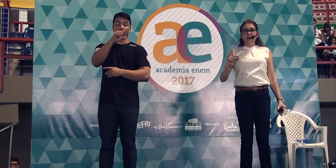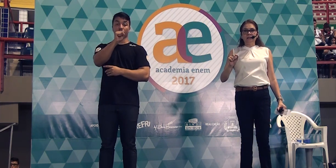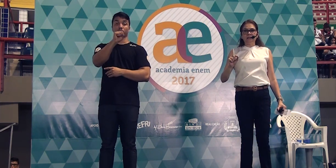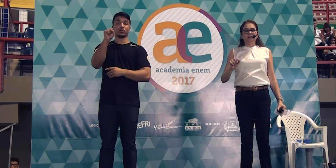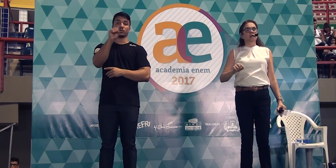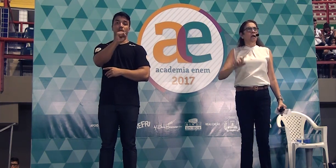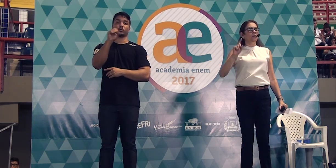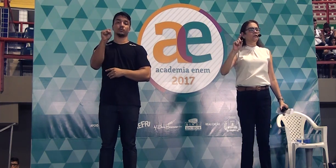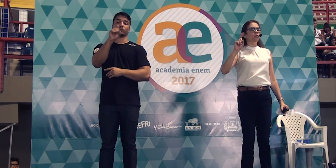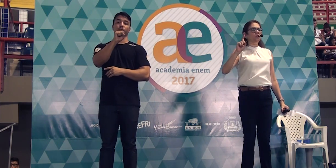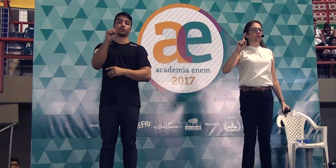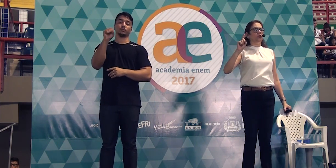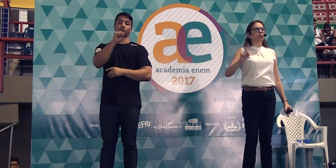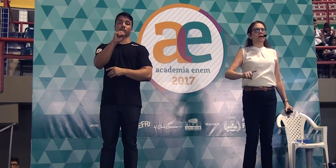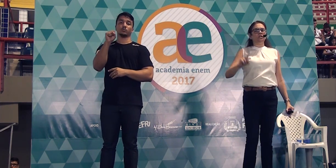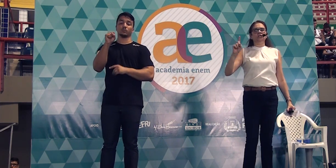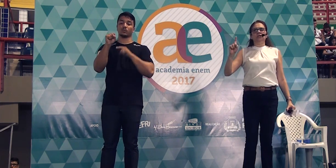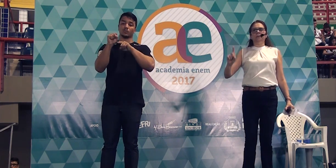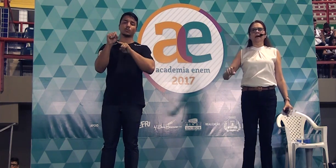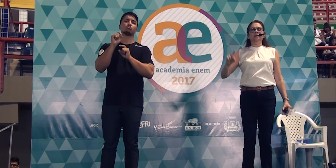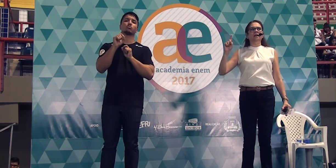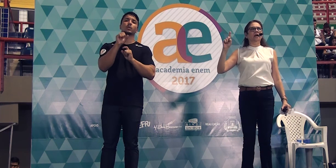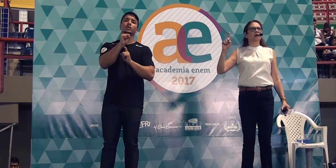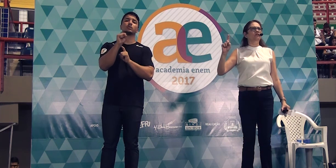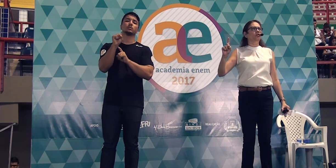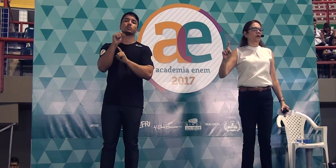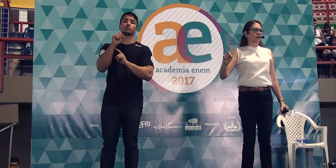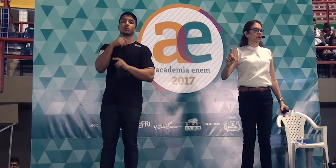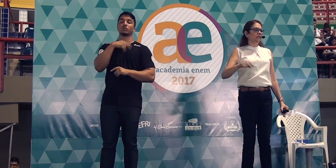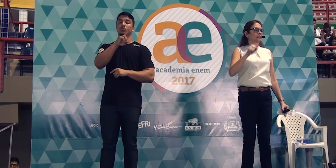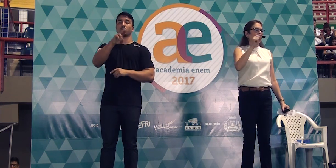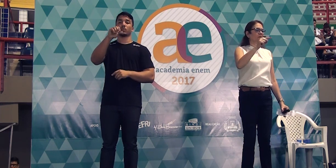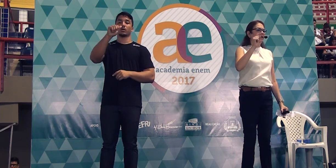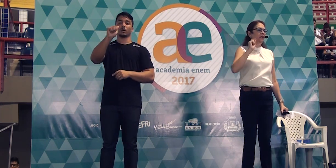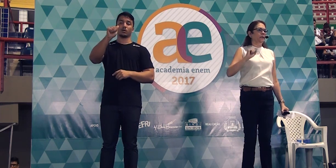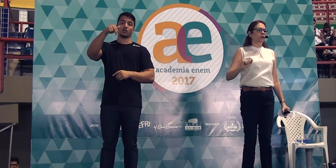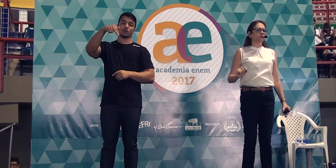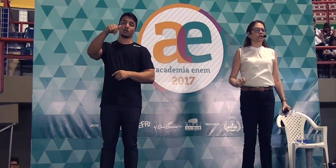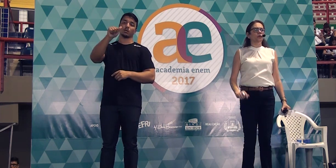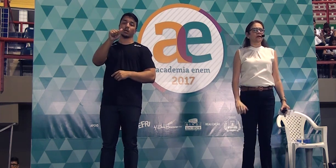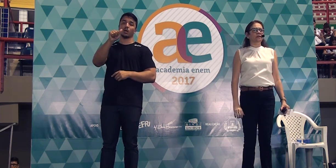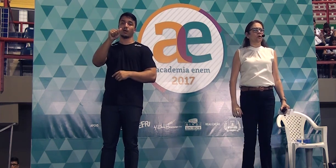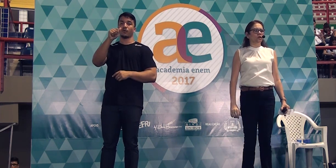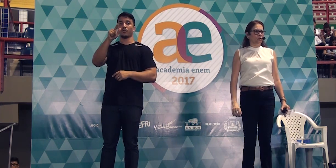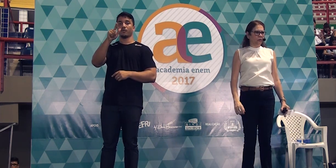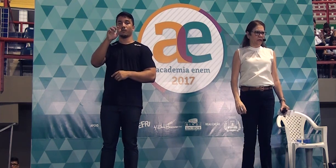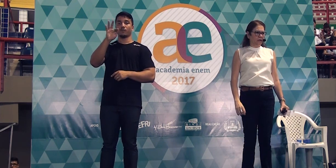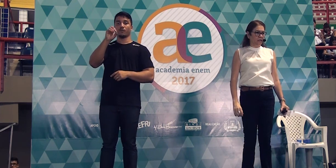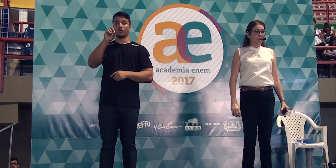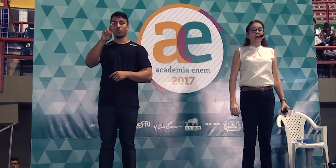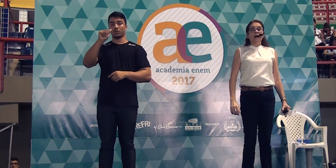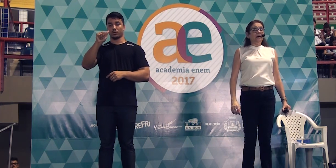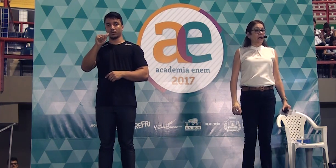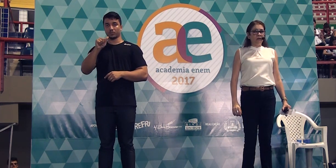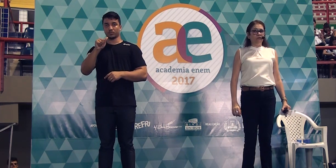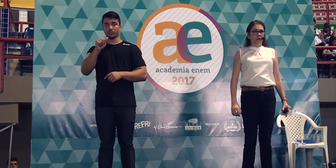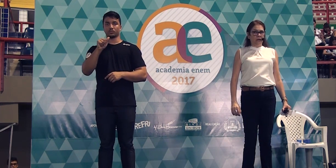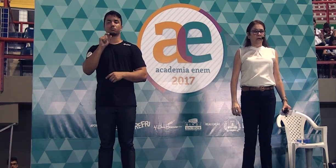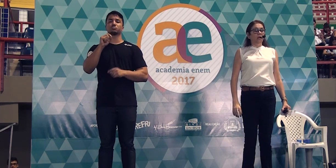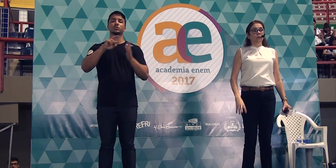SS é uma figura de linguagem chamada anáfora essa palavra cai na prova de linguagem e código do Enem